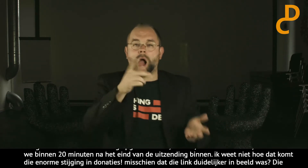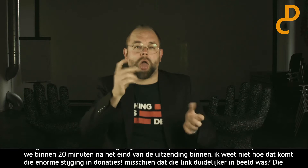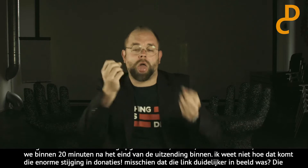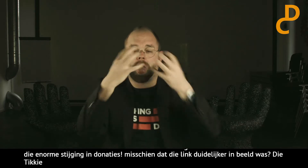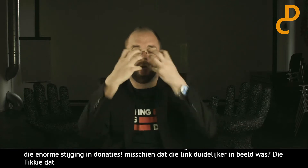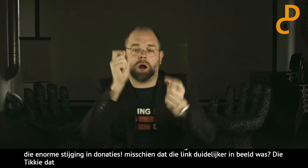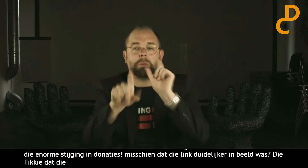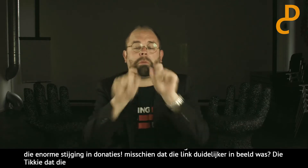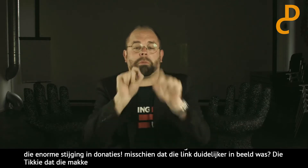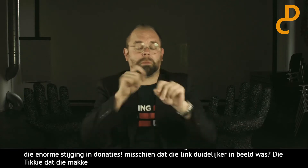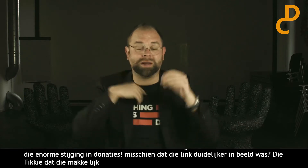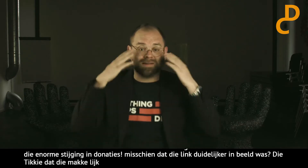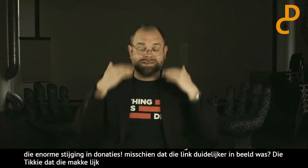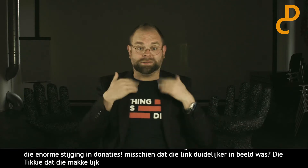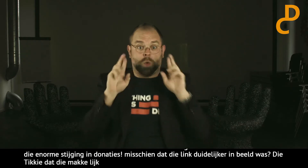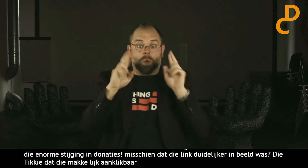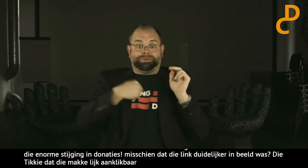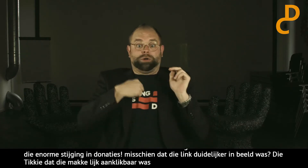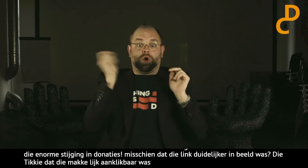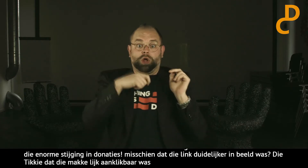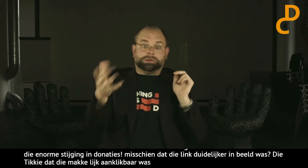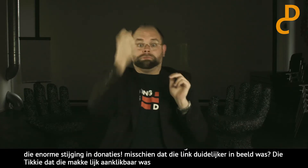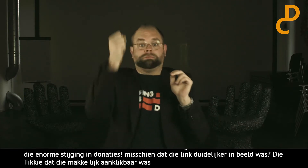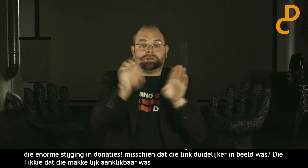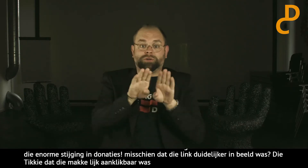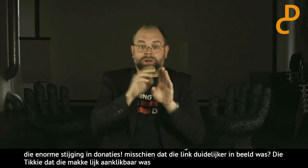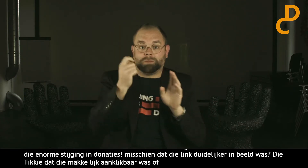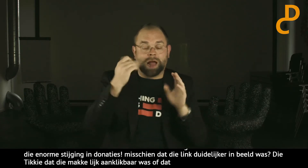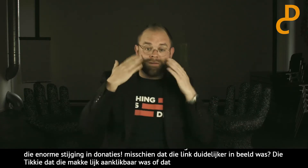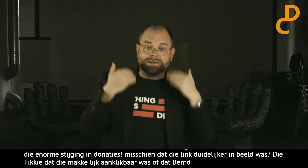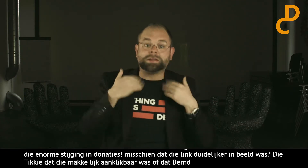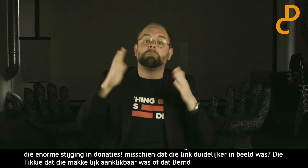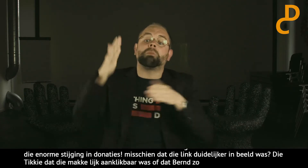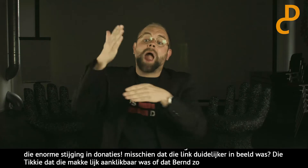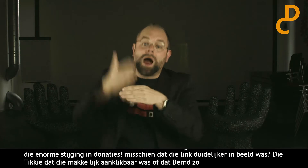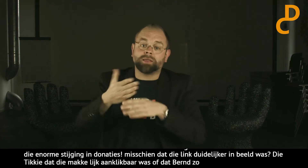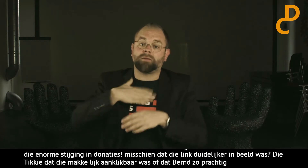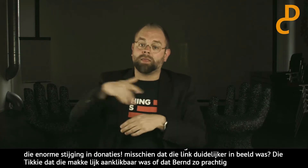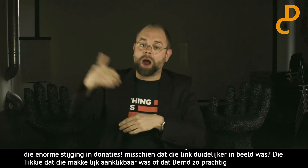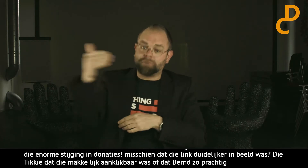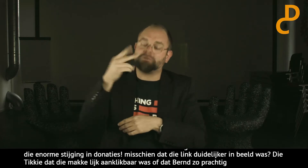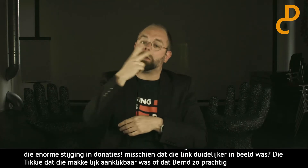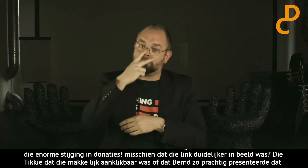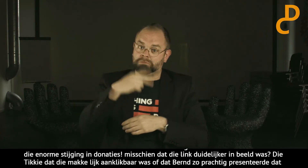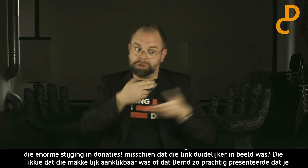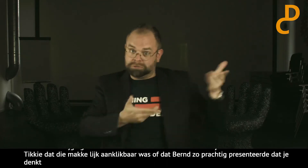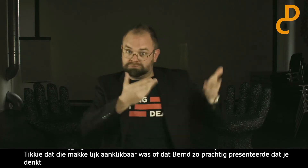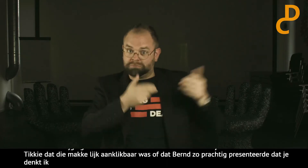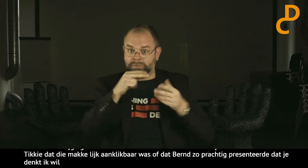Bert natuurlijk zo prachtig gepresenteerd heeft dat jullie allemaal dachten, ja daar wil ik geld aan geven. Ik weet het niet. Ik hoop dat ik deze keer misschien ook kan. We gaan het zien